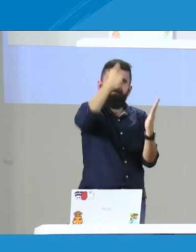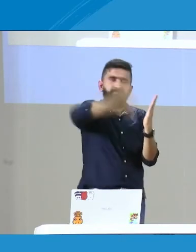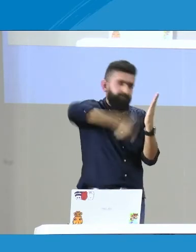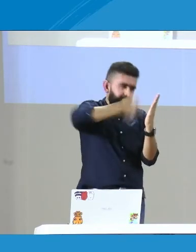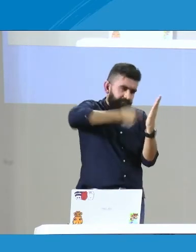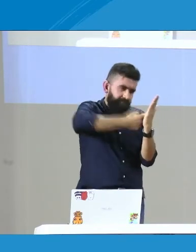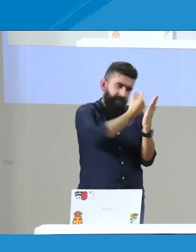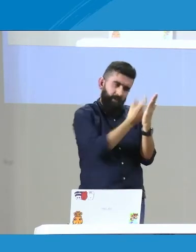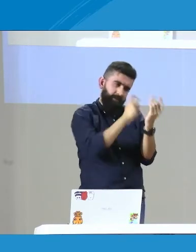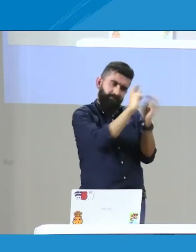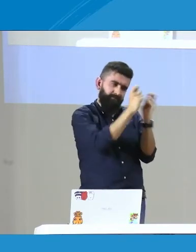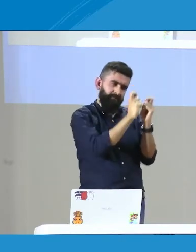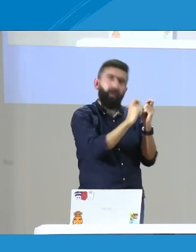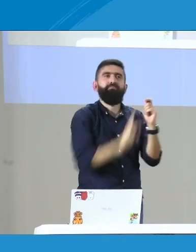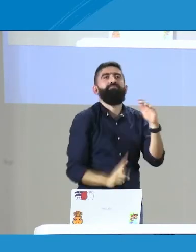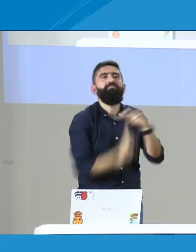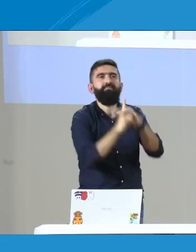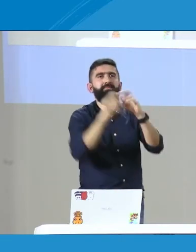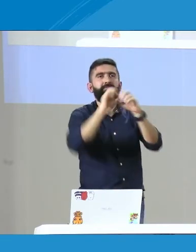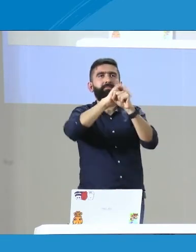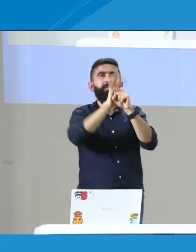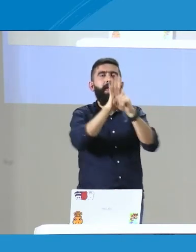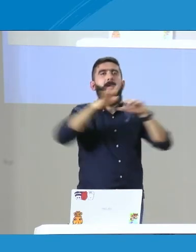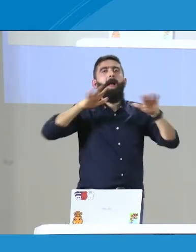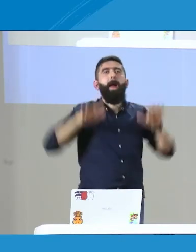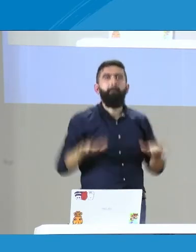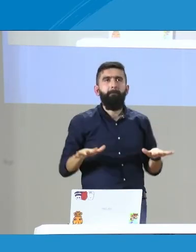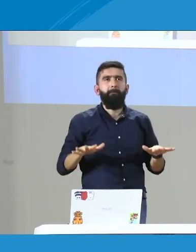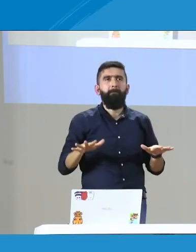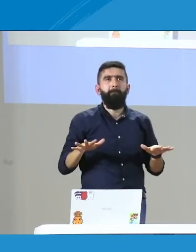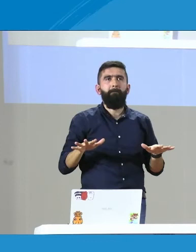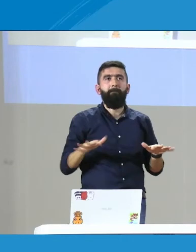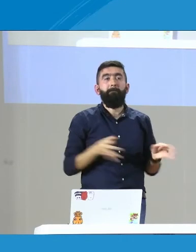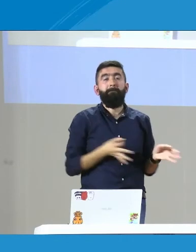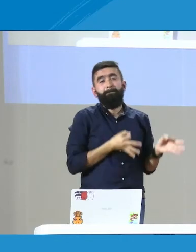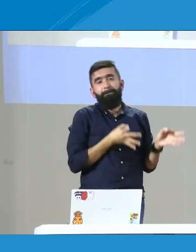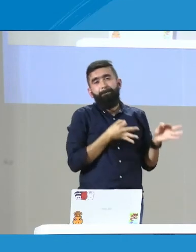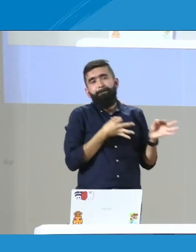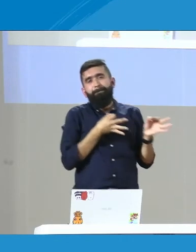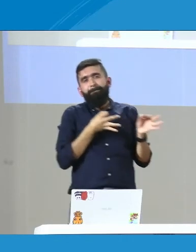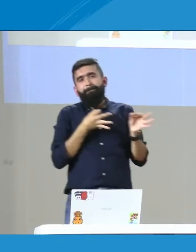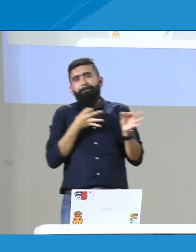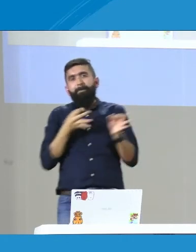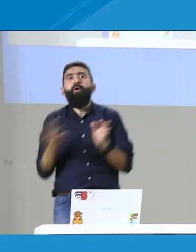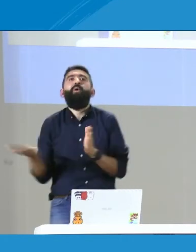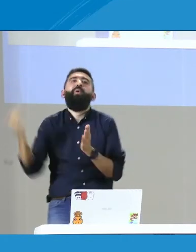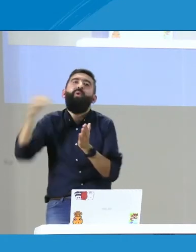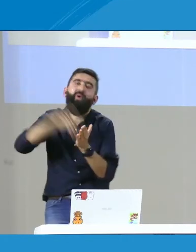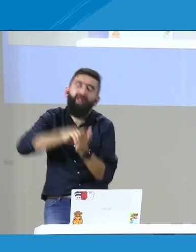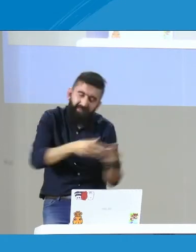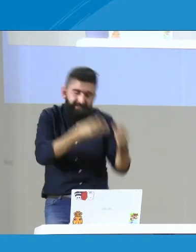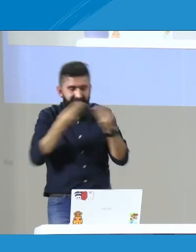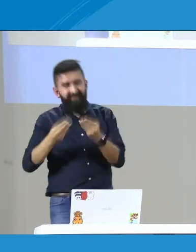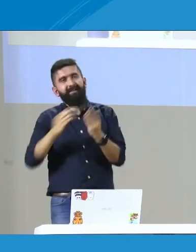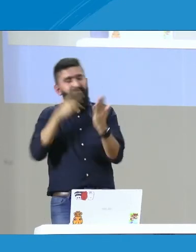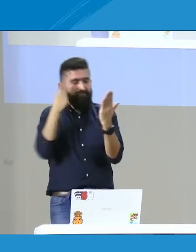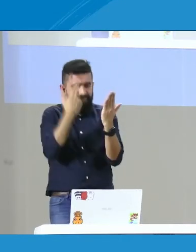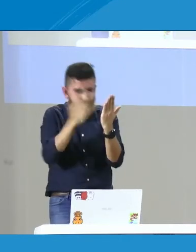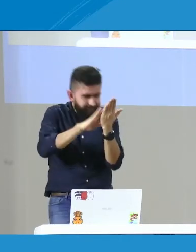tenía un documento en el 2018, se le hizo unas revisiones iniciales, unos ajustes, llegó el COVID, nos tocó suspenderlo y